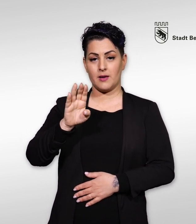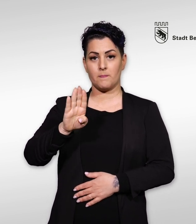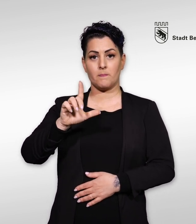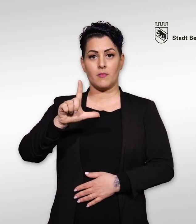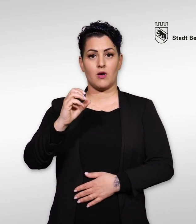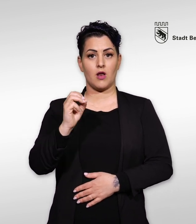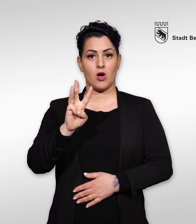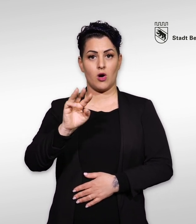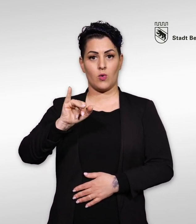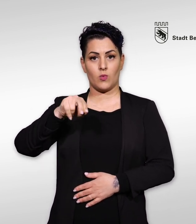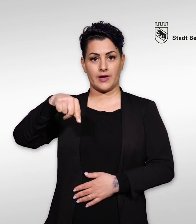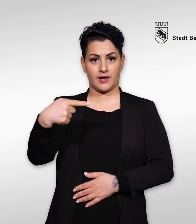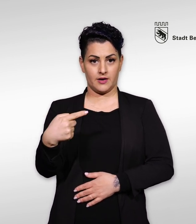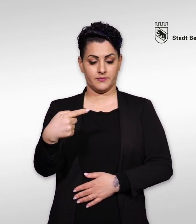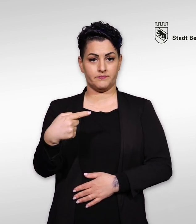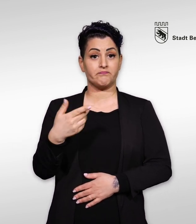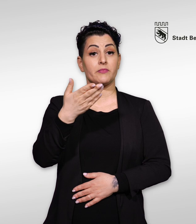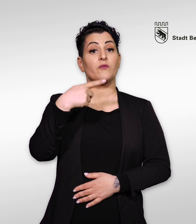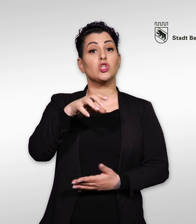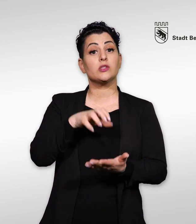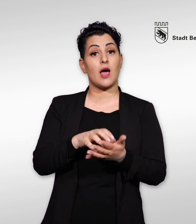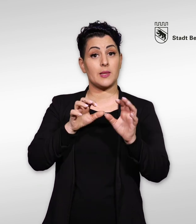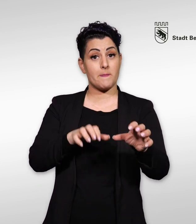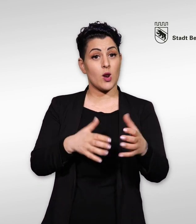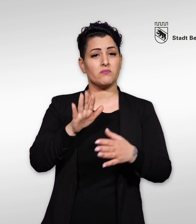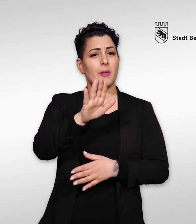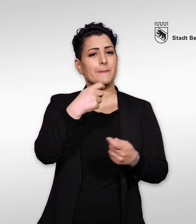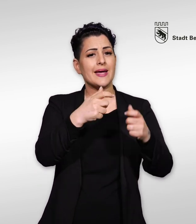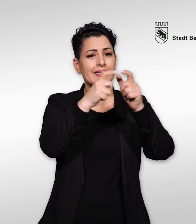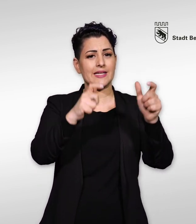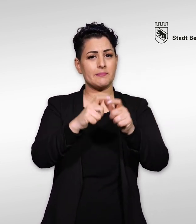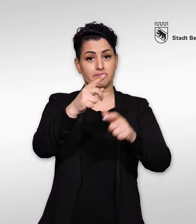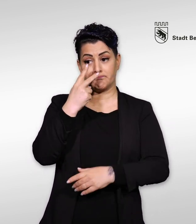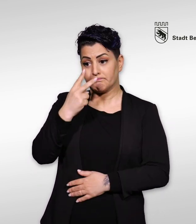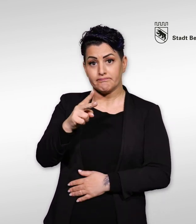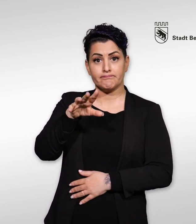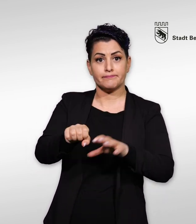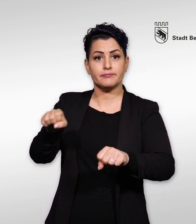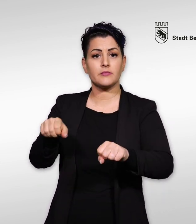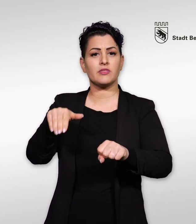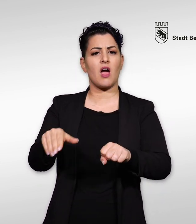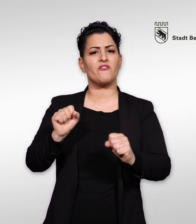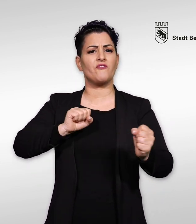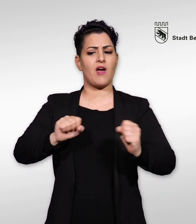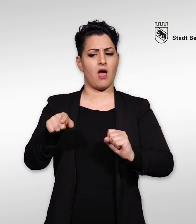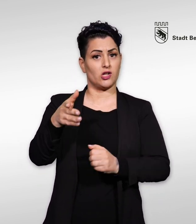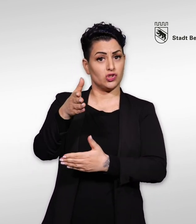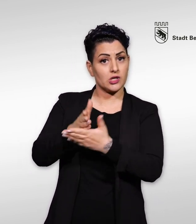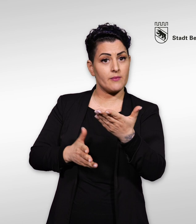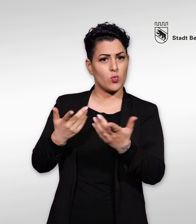Arbeiten Sie für die Stadt Bern oder Ihre Betriebe und haben dabei strafbares Verhalten oder andere Unregelmässigkeiten festgestellt?